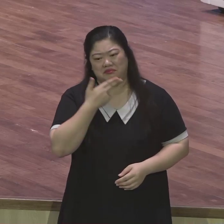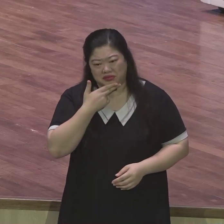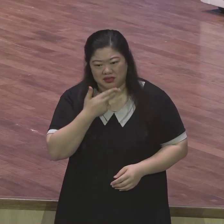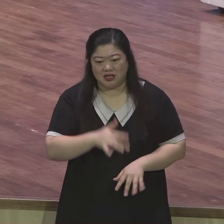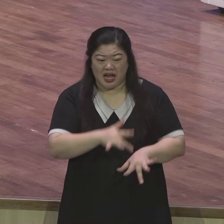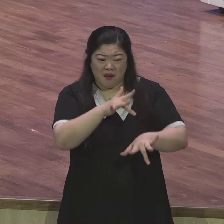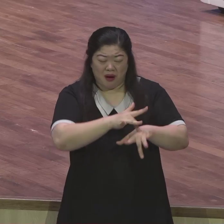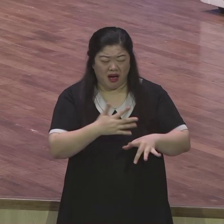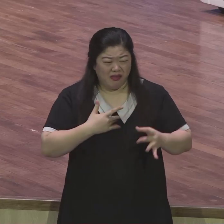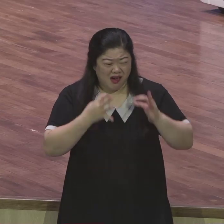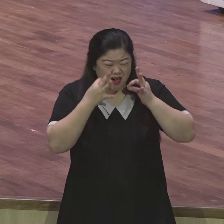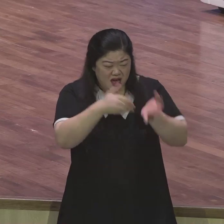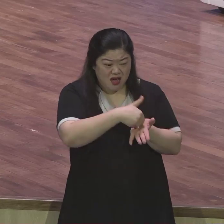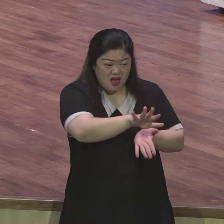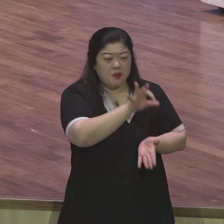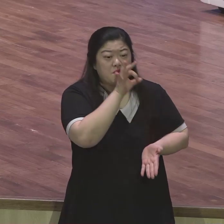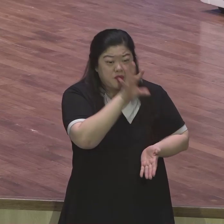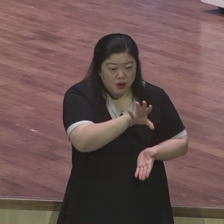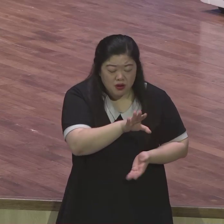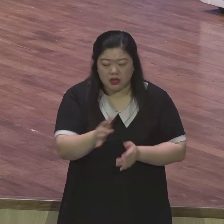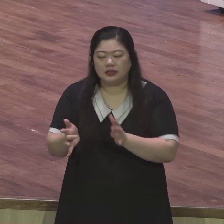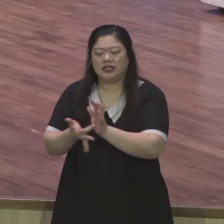없다 나에게 필요한 건 오직 예수 그리스도밖에 없다